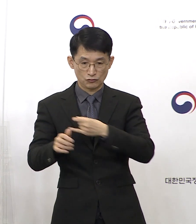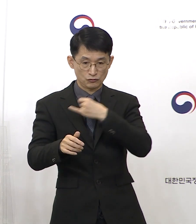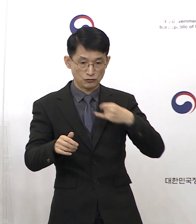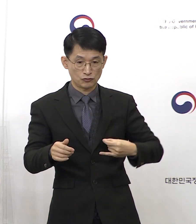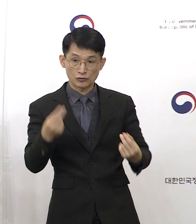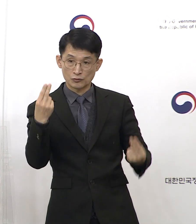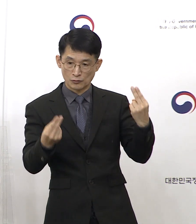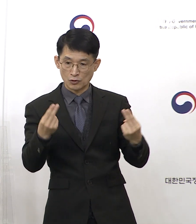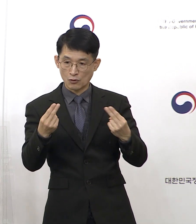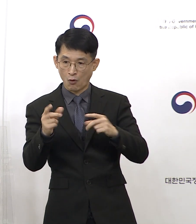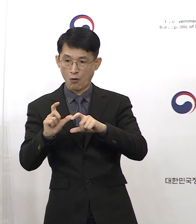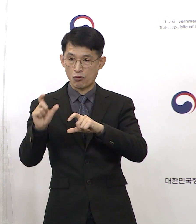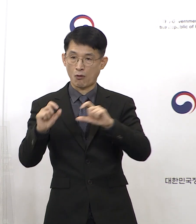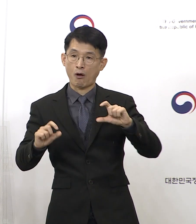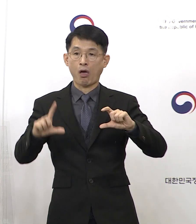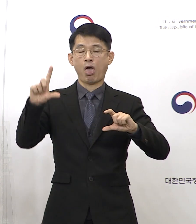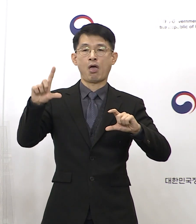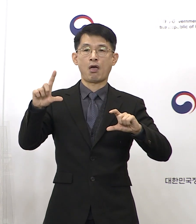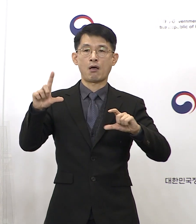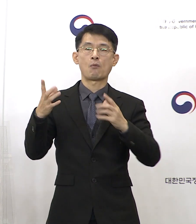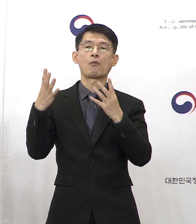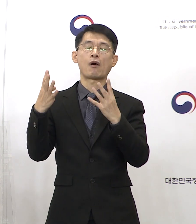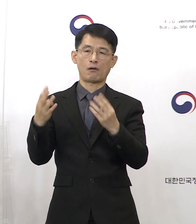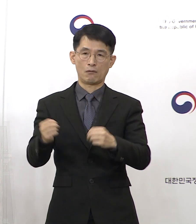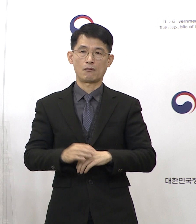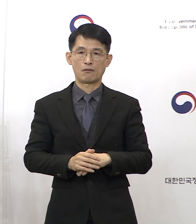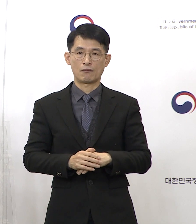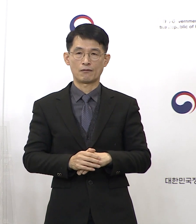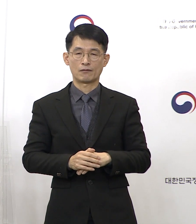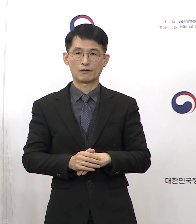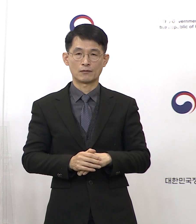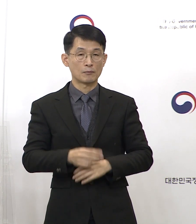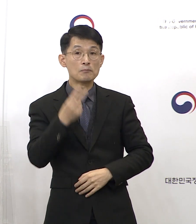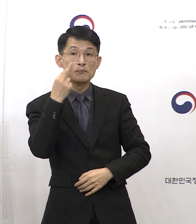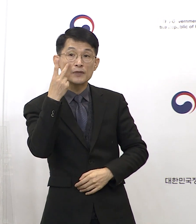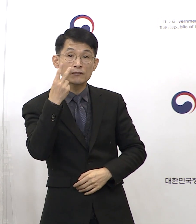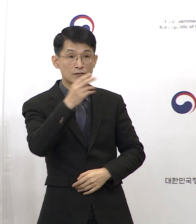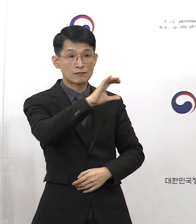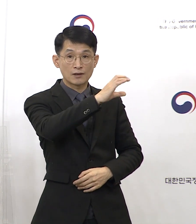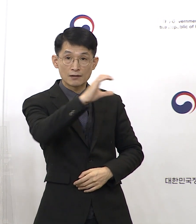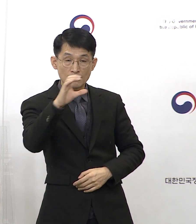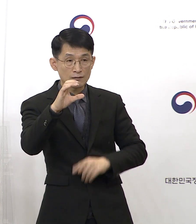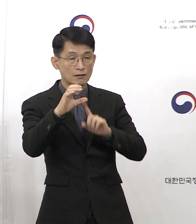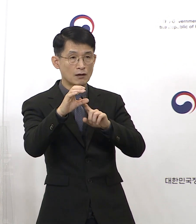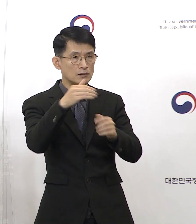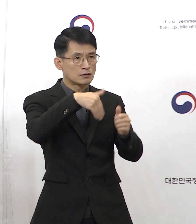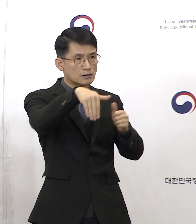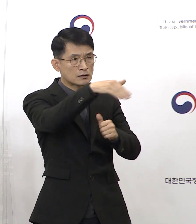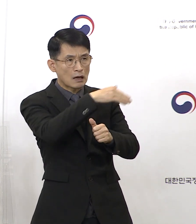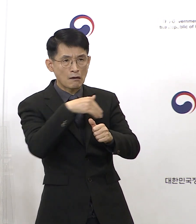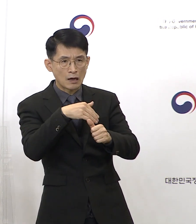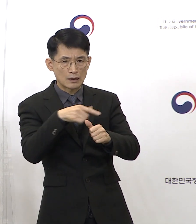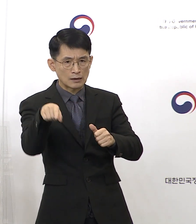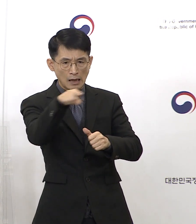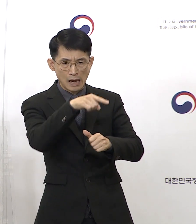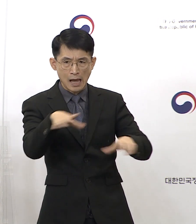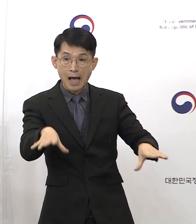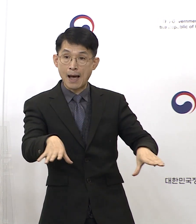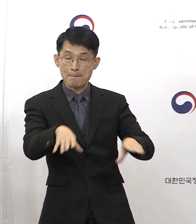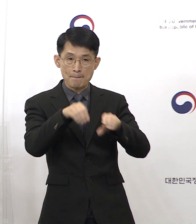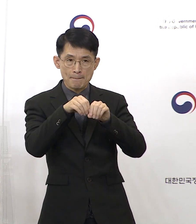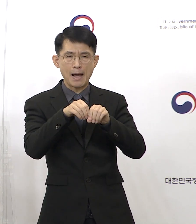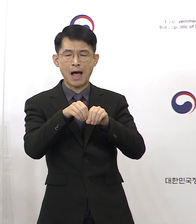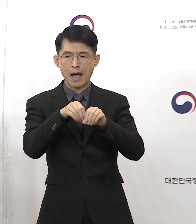수를 추월한 점 등의 방역 상황과 미국, 캐나다 등 주요국의 동향을 종합적으로 고려하여